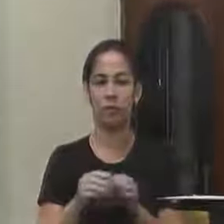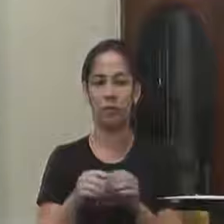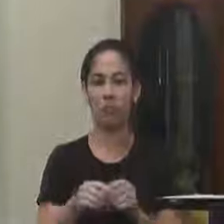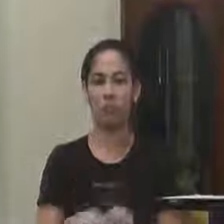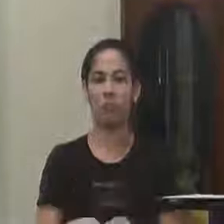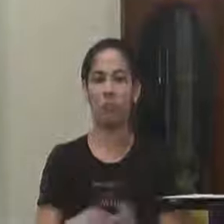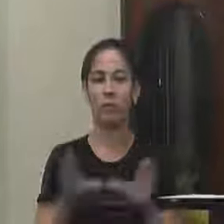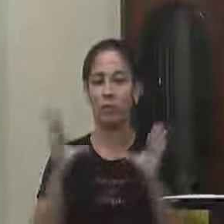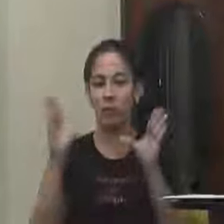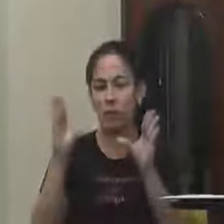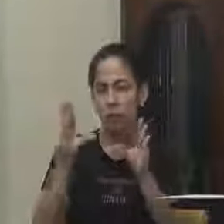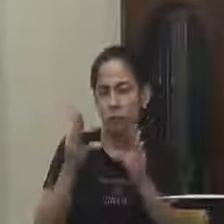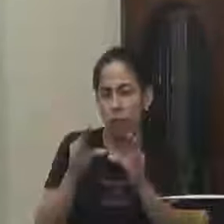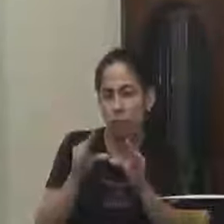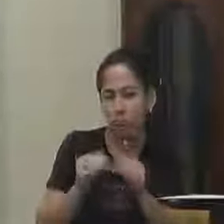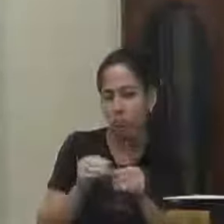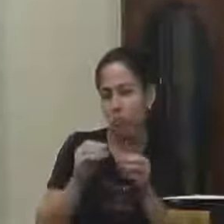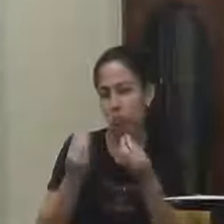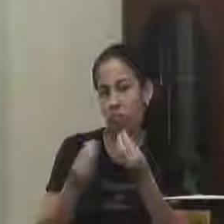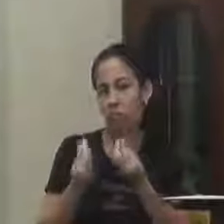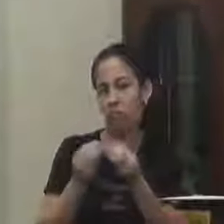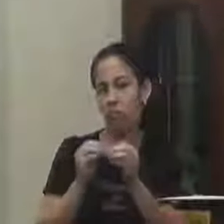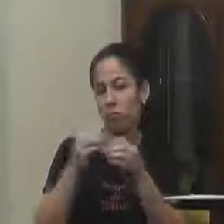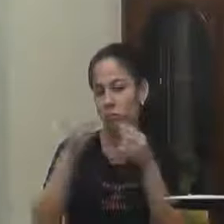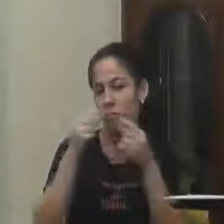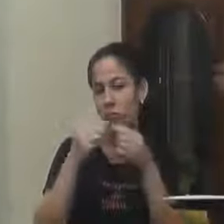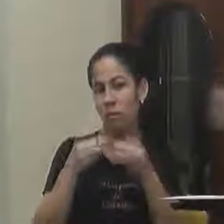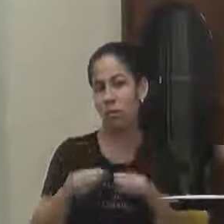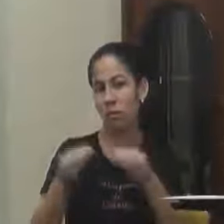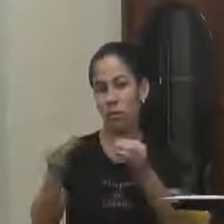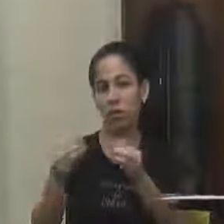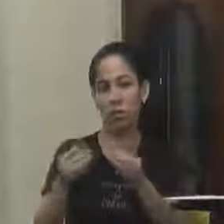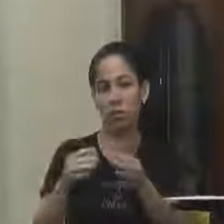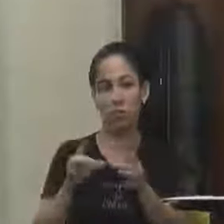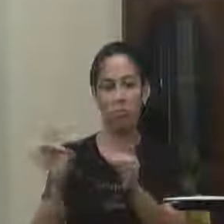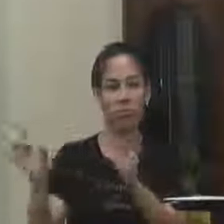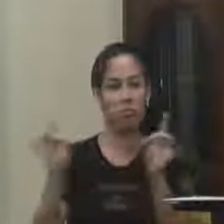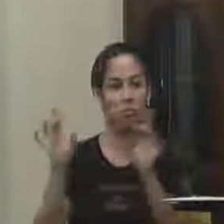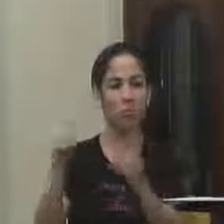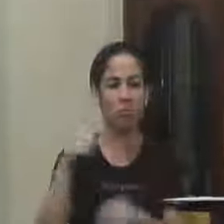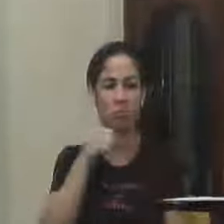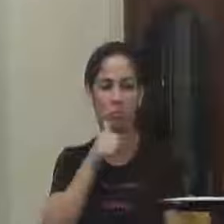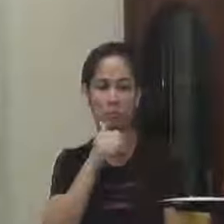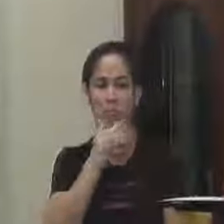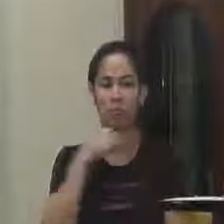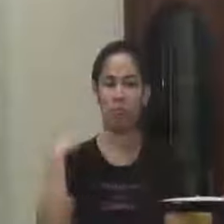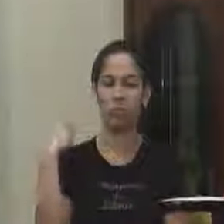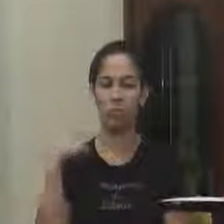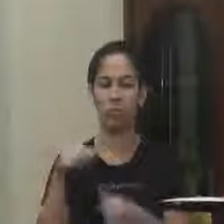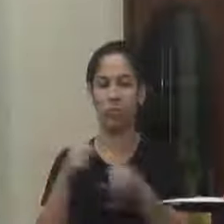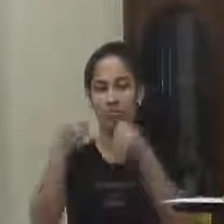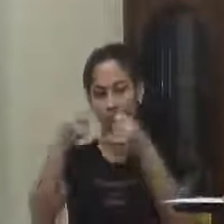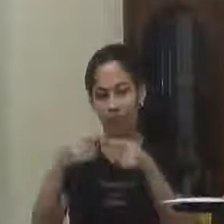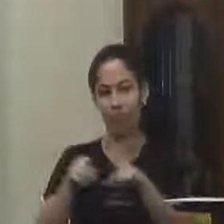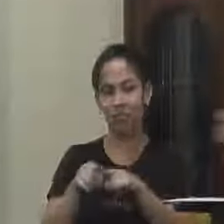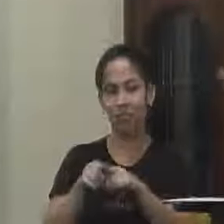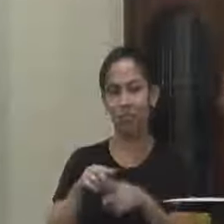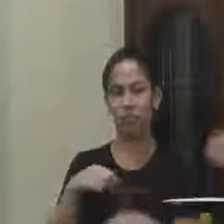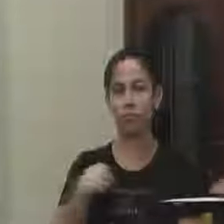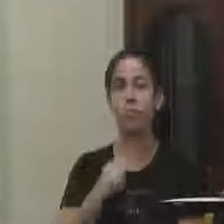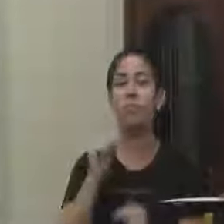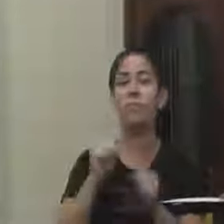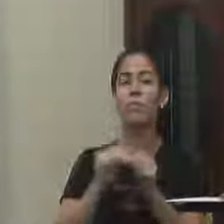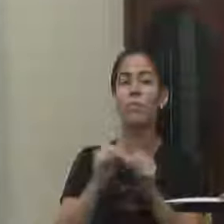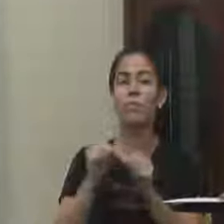resumo e pedi que fosse entregue aí a cada um de vocês, para a gente falar um pouquinho das nossas